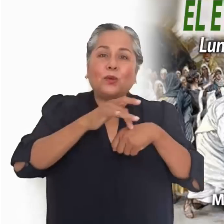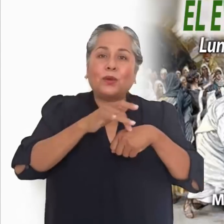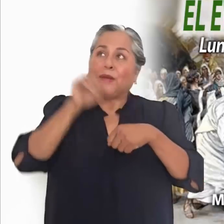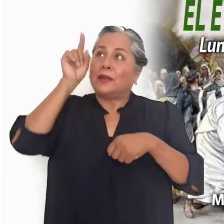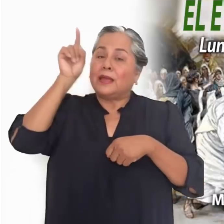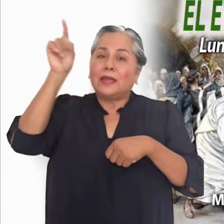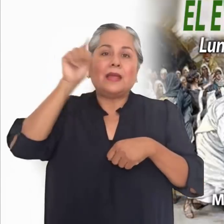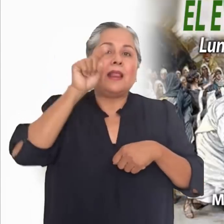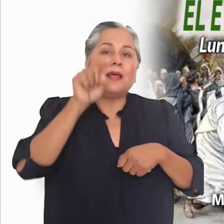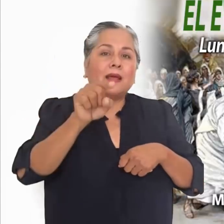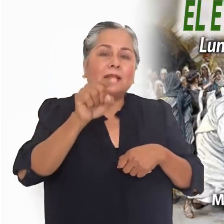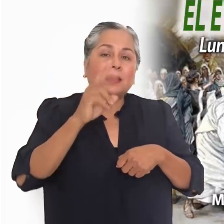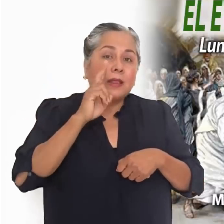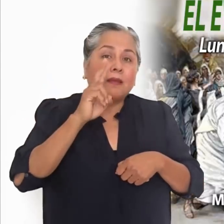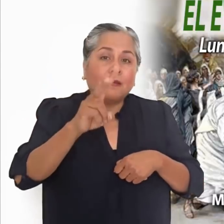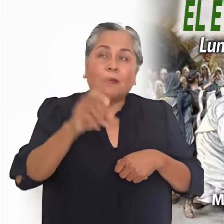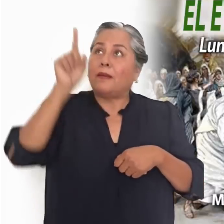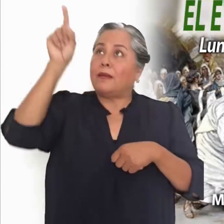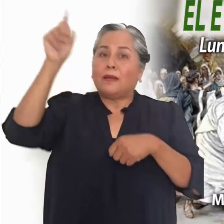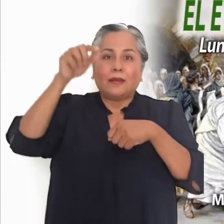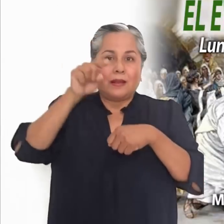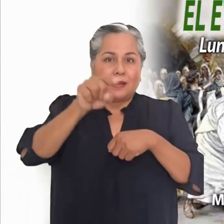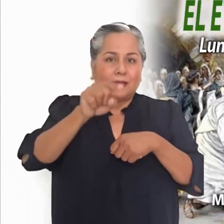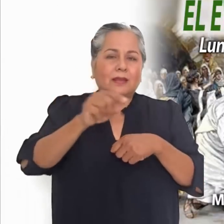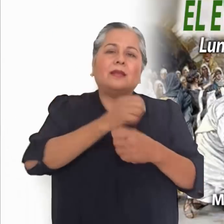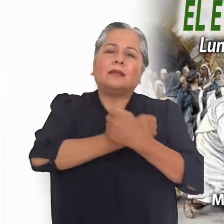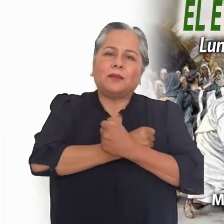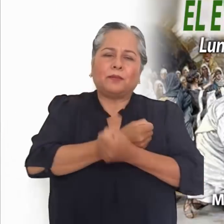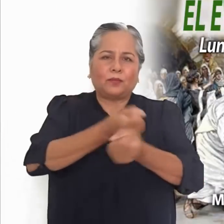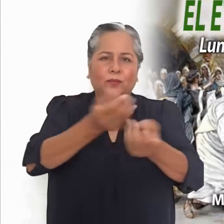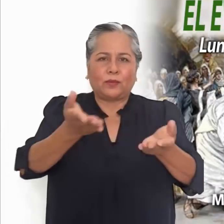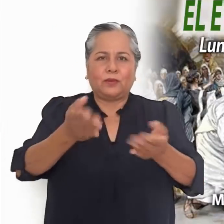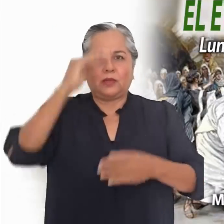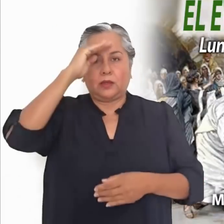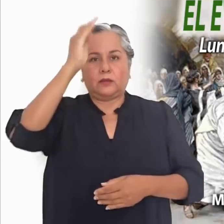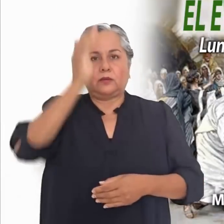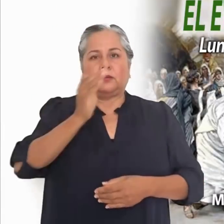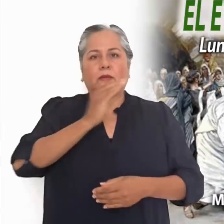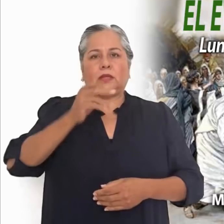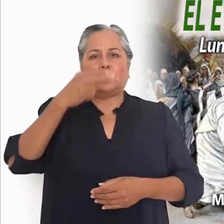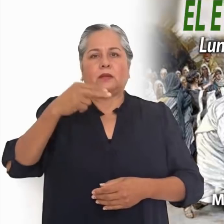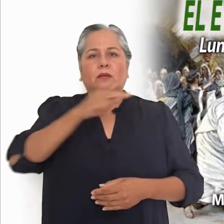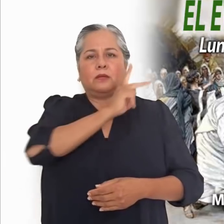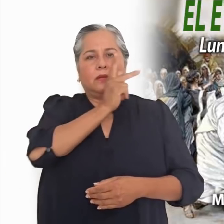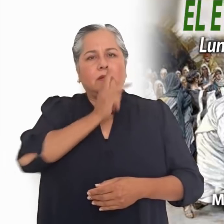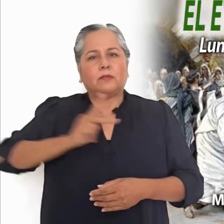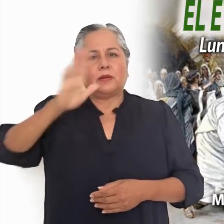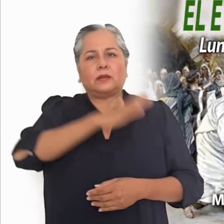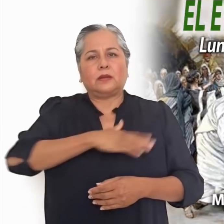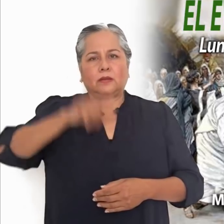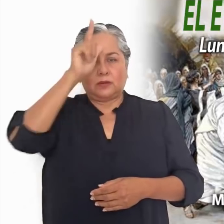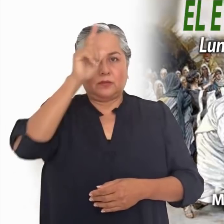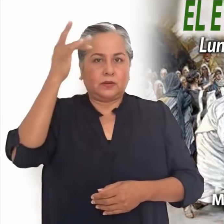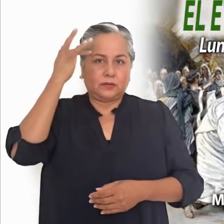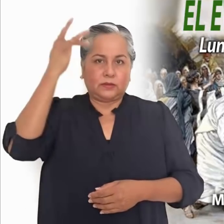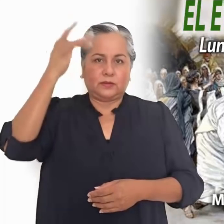mire, para que Él también los sane. El Señor te bendiga en nombre del Padre, y del Hijo,